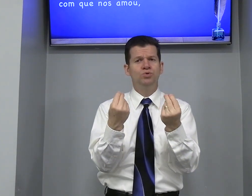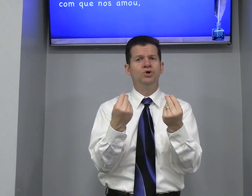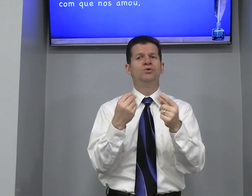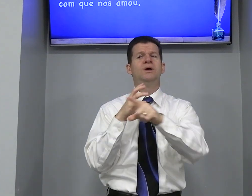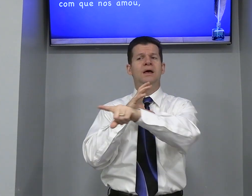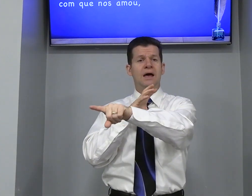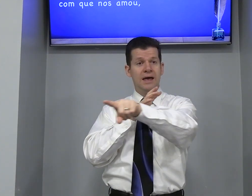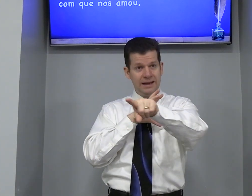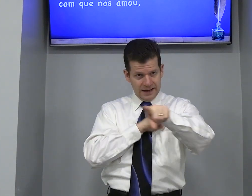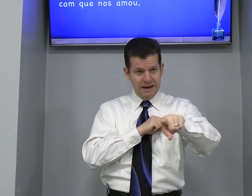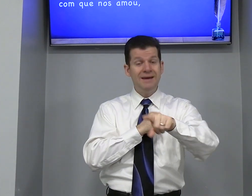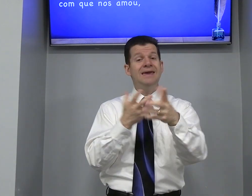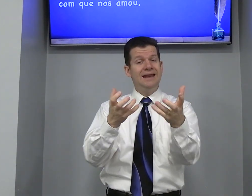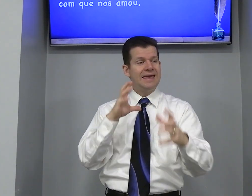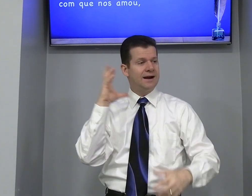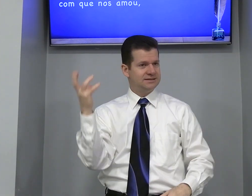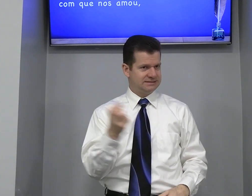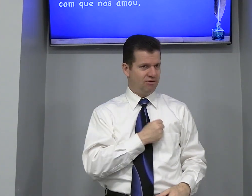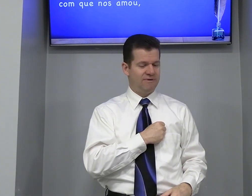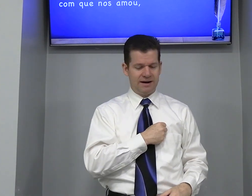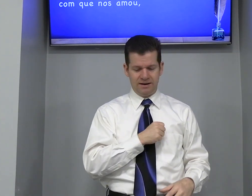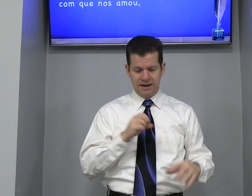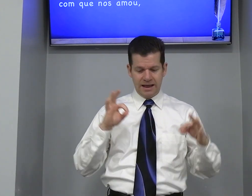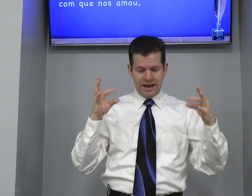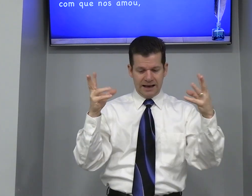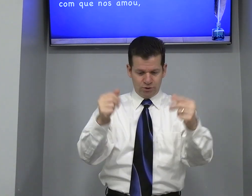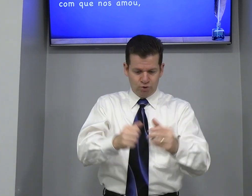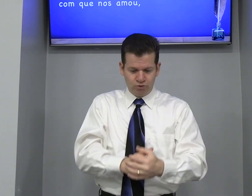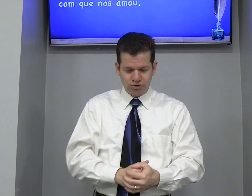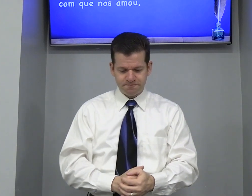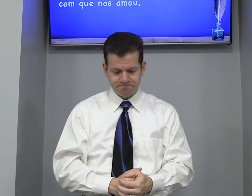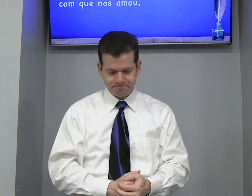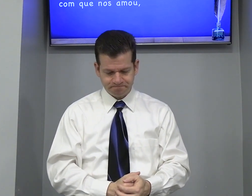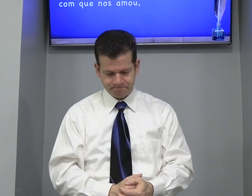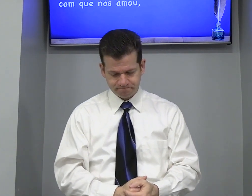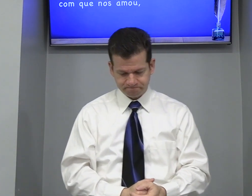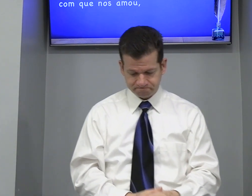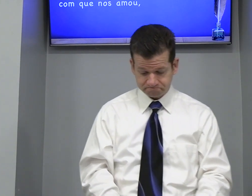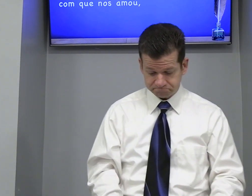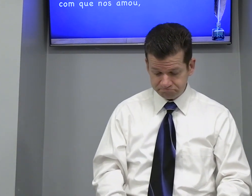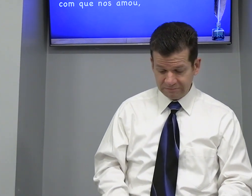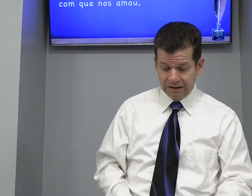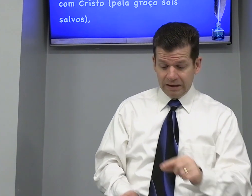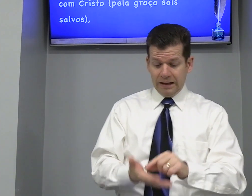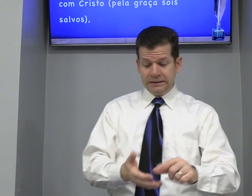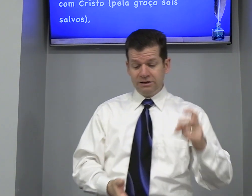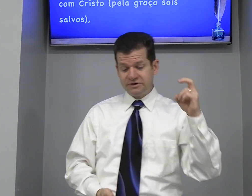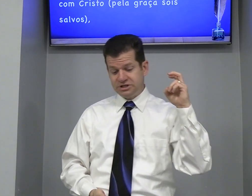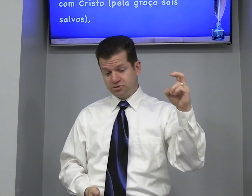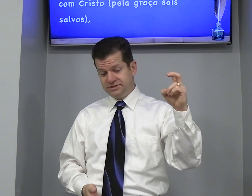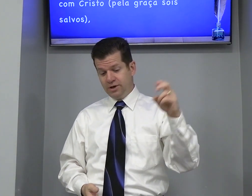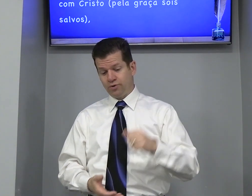Muito Ele ama E ele quer Salvar A todos Então no versículo 5